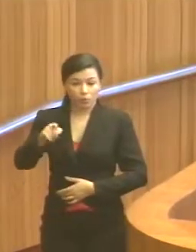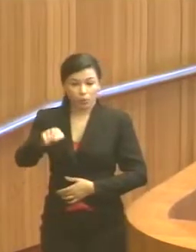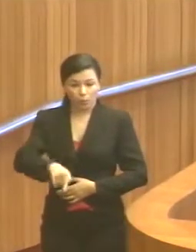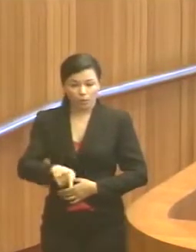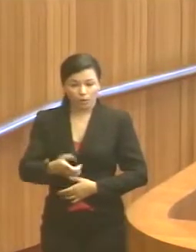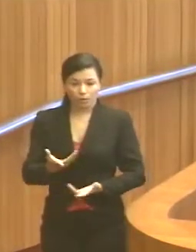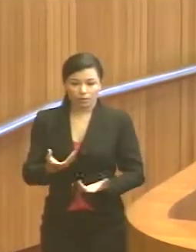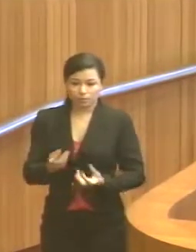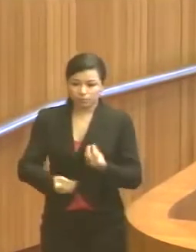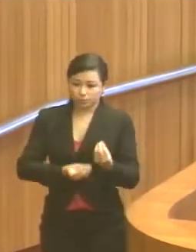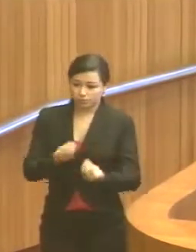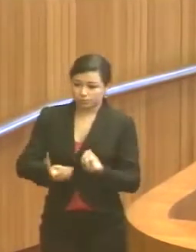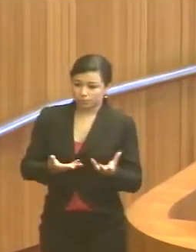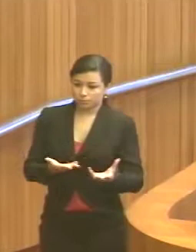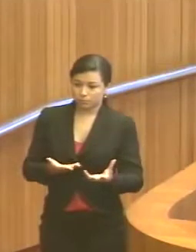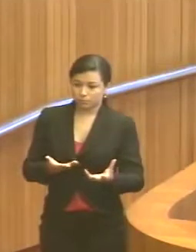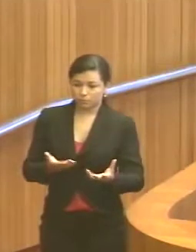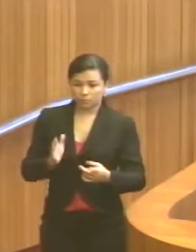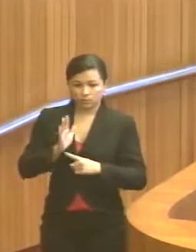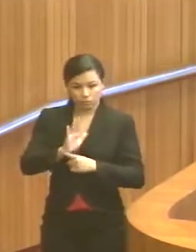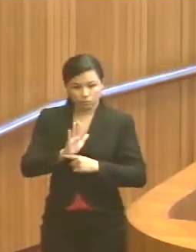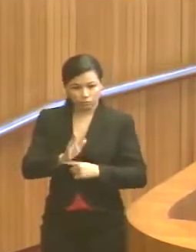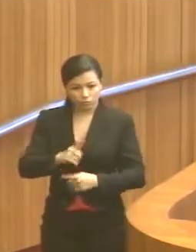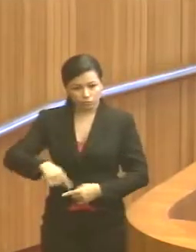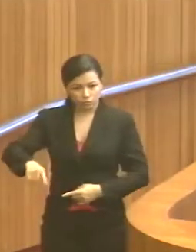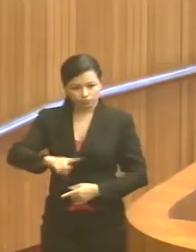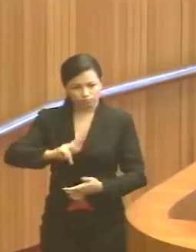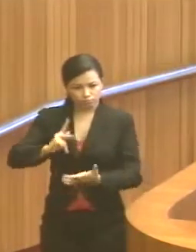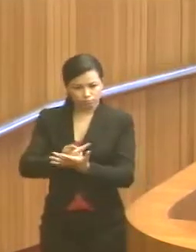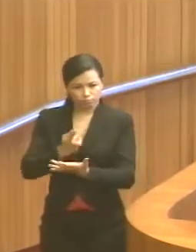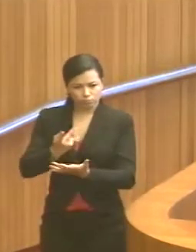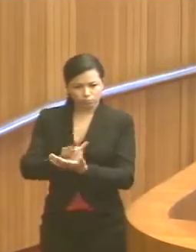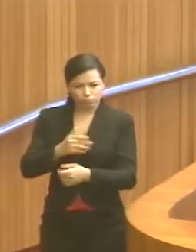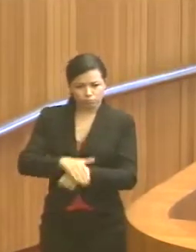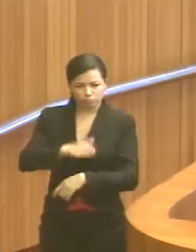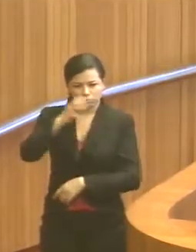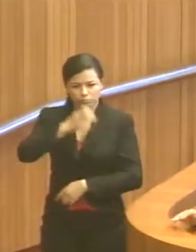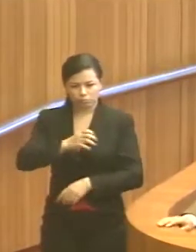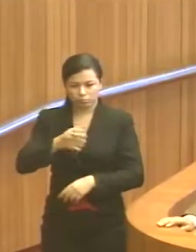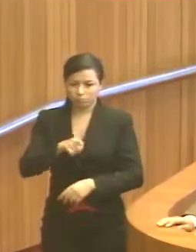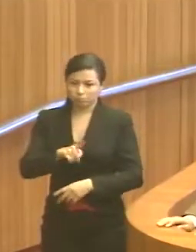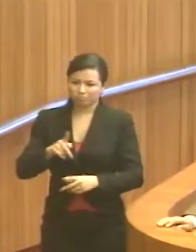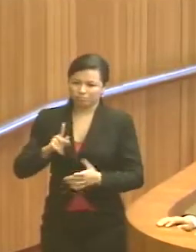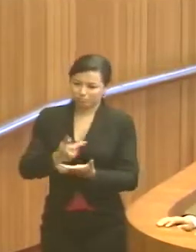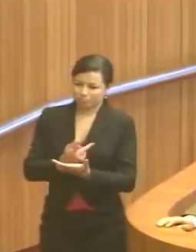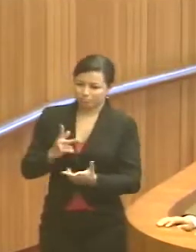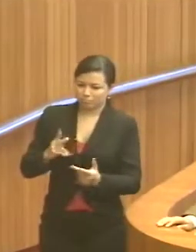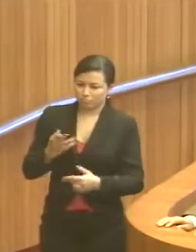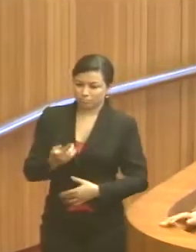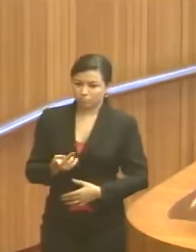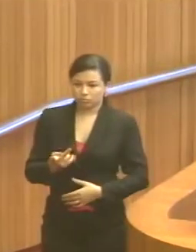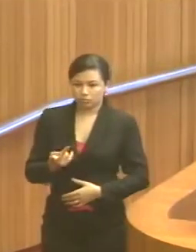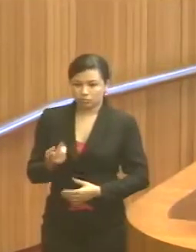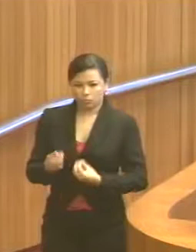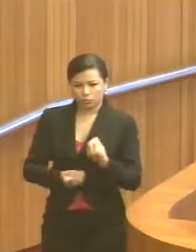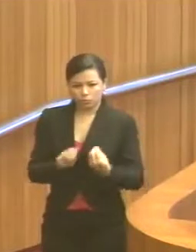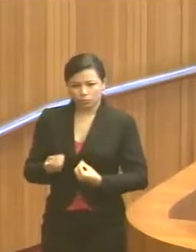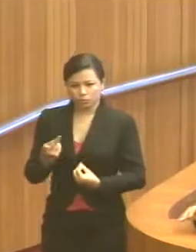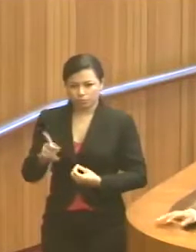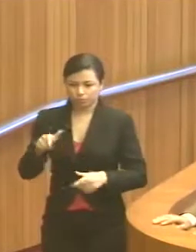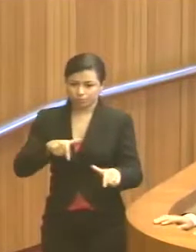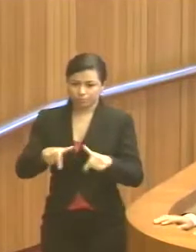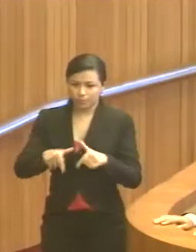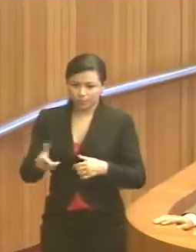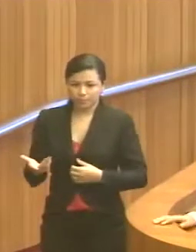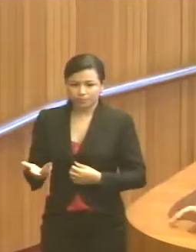quais foram os elementos que favoreceram uma fatalidade tão grave e brutal como essa. mas, afinal de contas, são